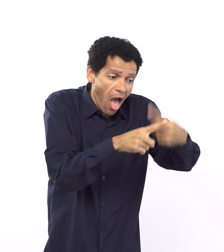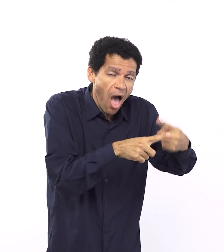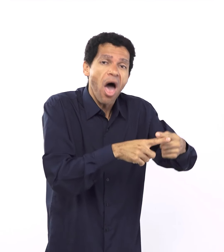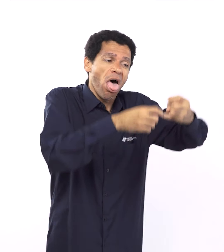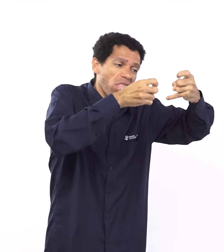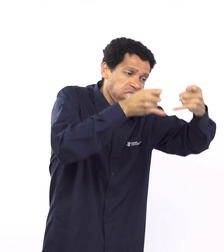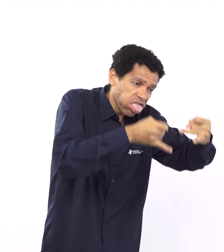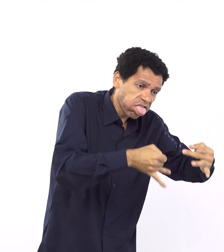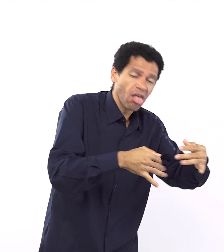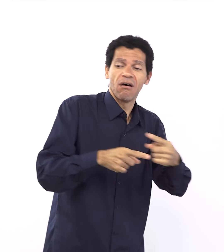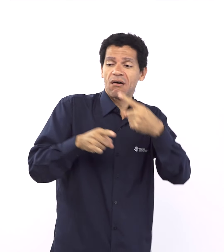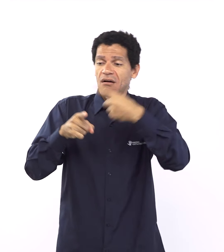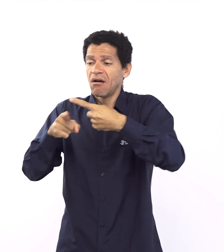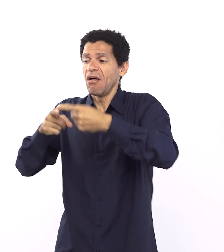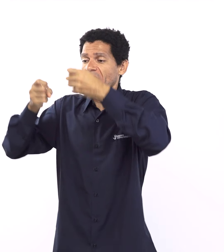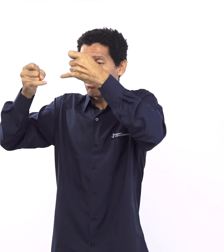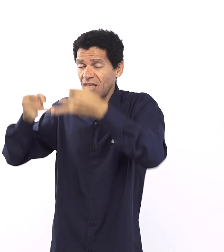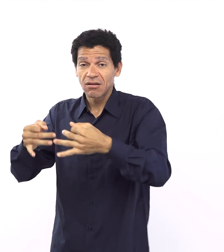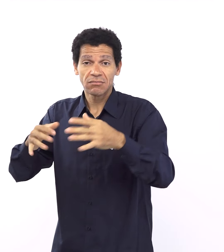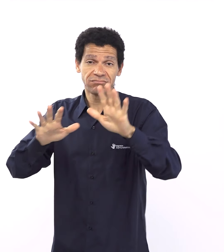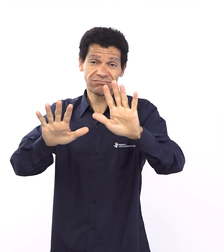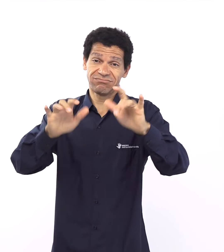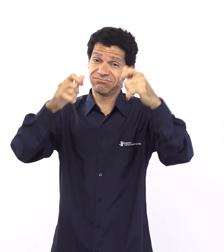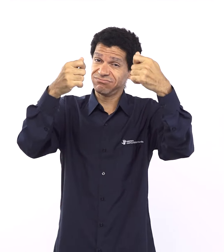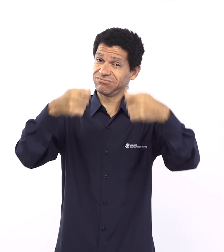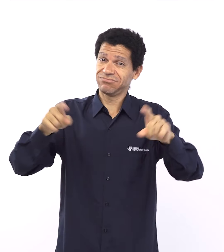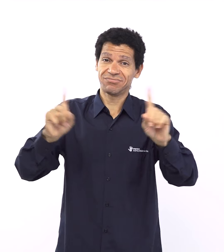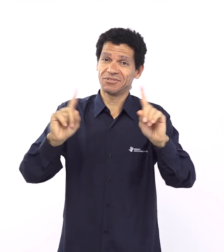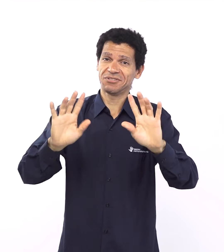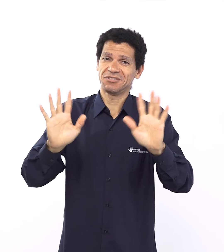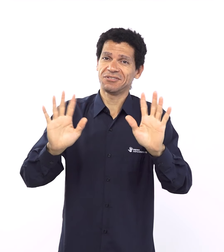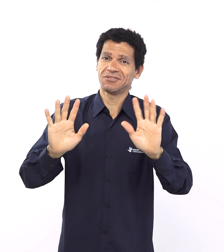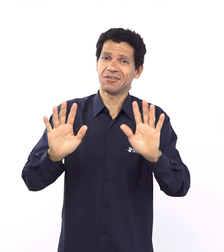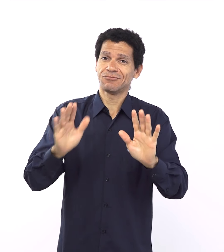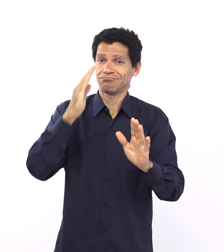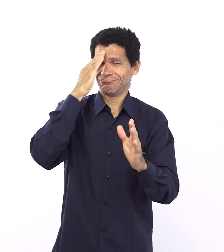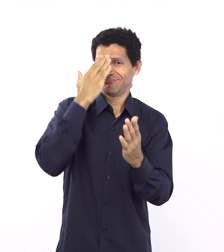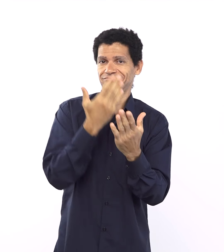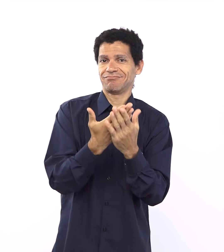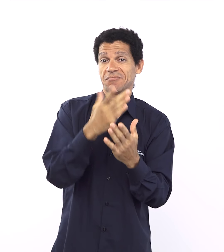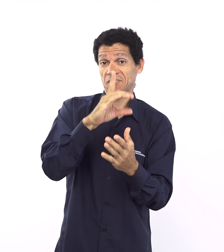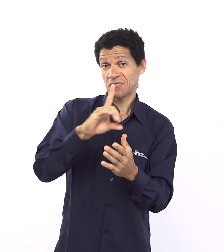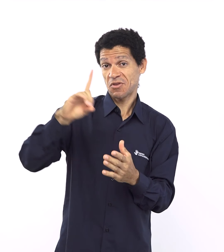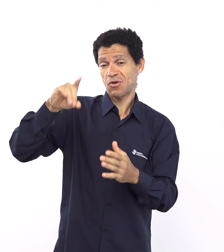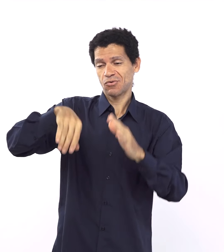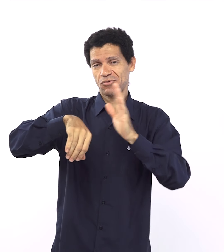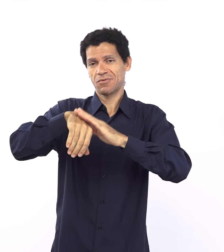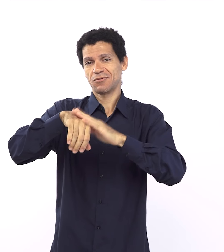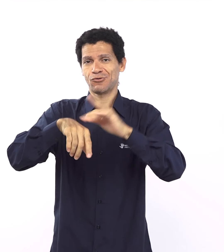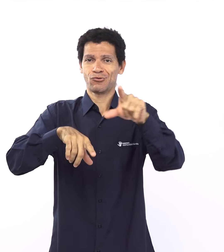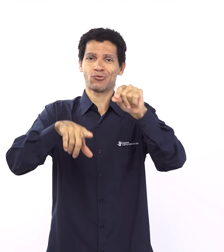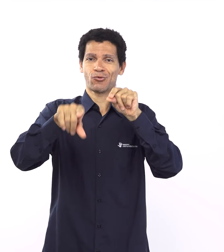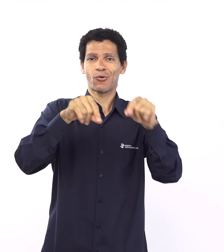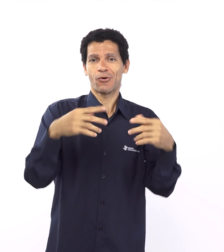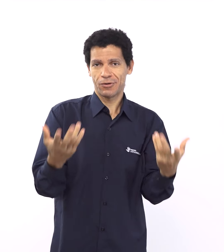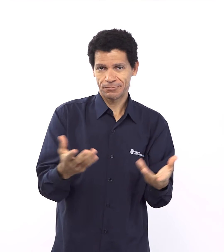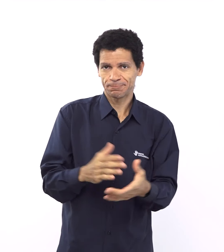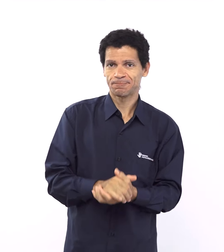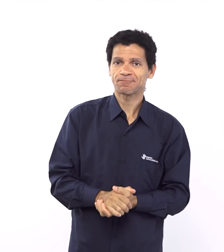Isso aí, sabe, é muito sério, porque olhando assim, para a minha vida mesmo, como eu tenho dito, eu tenho bem